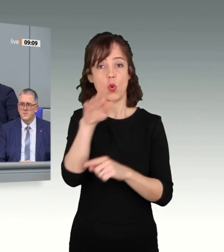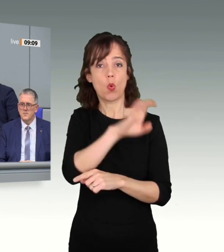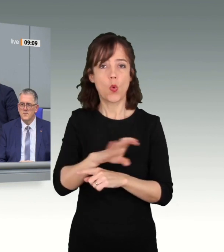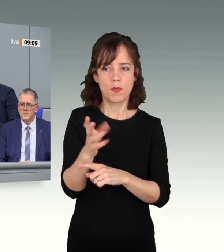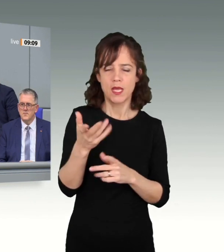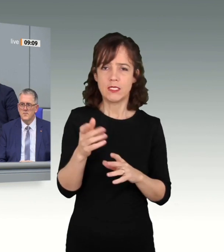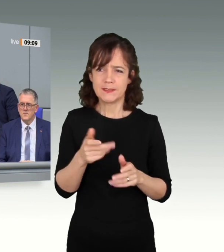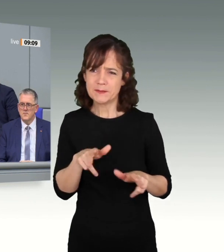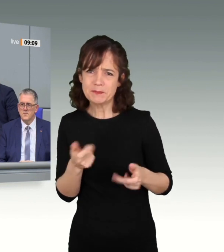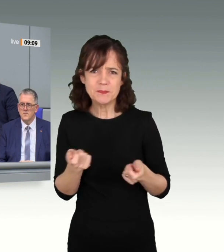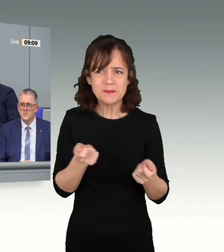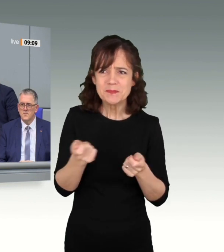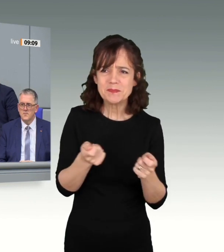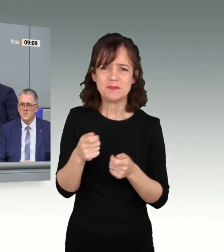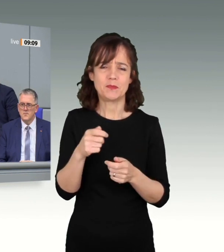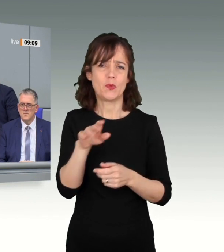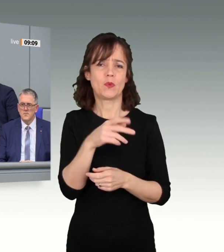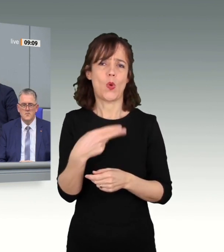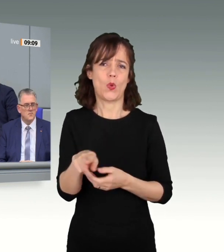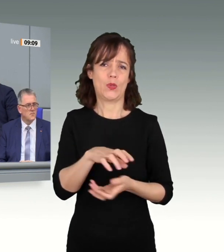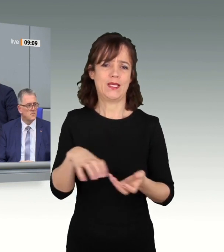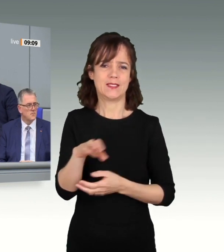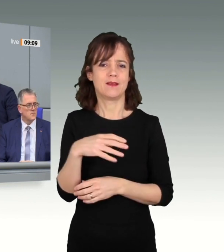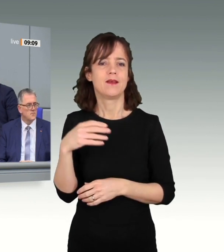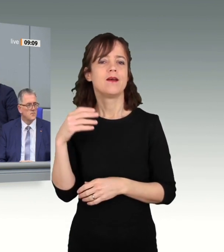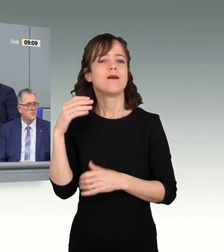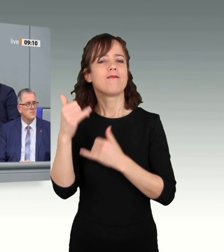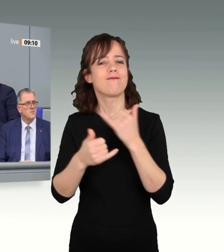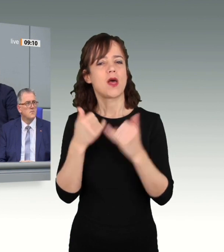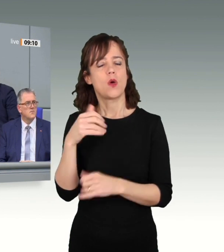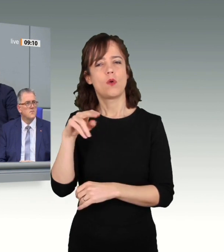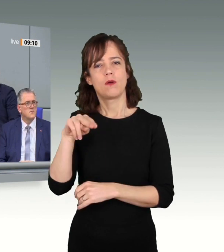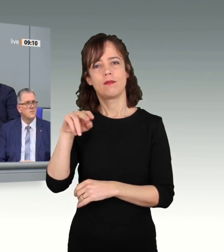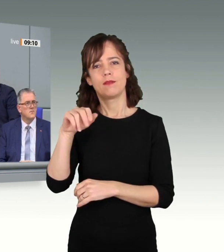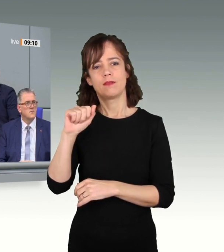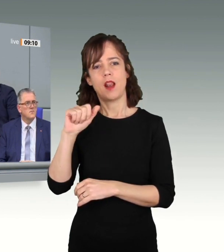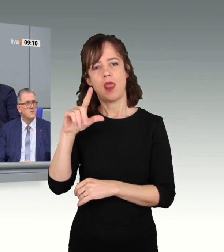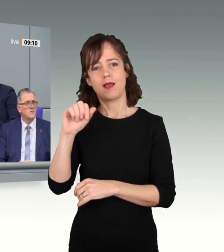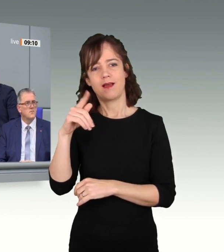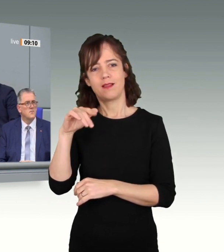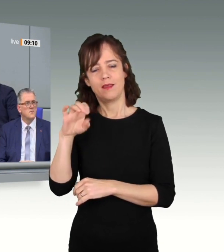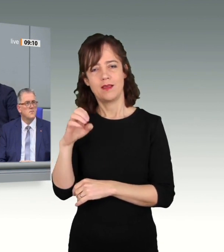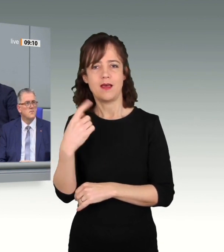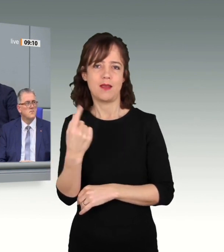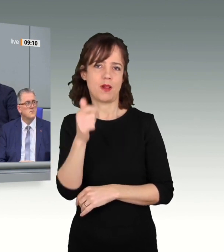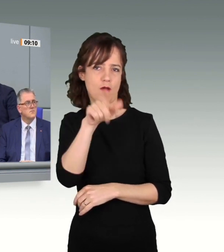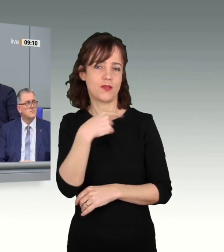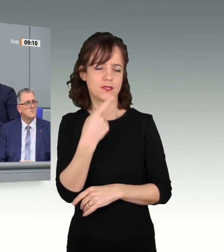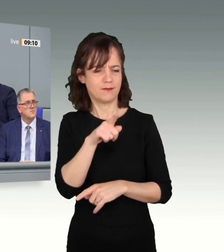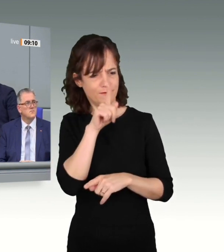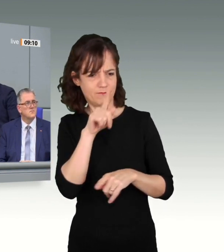navigiert. Christine Lagarde nannte sie einmal einen Felsen, einen Giganten. Als